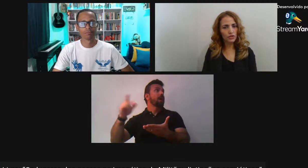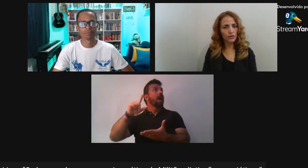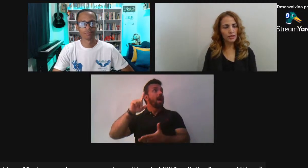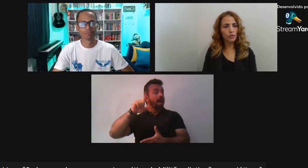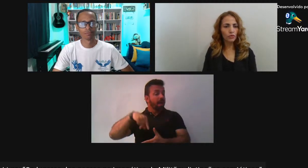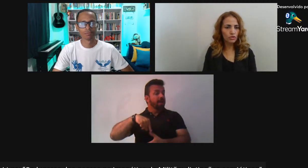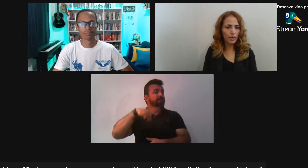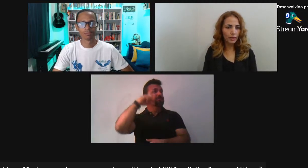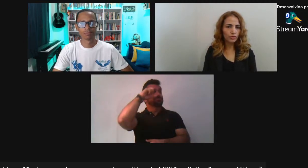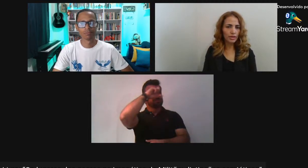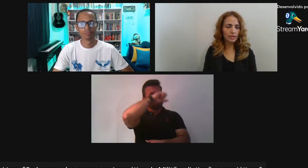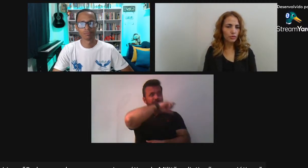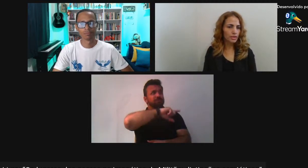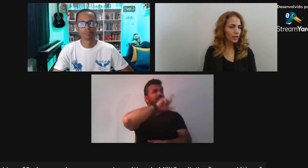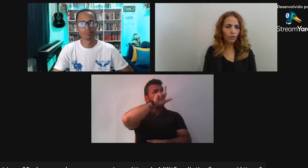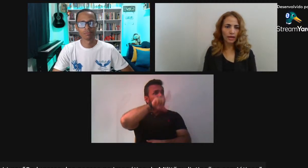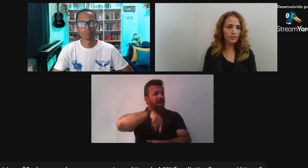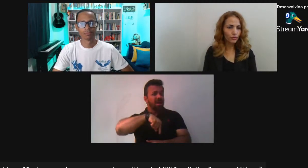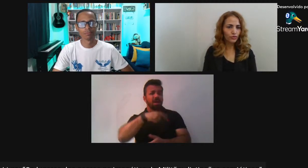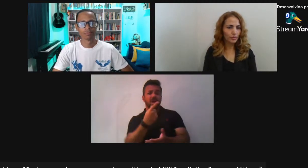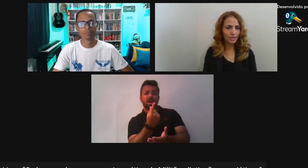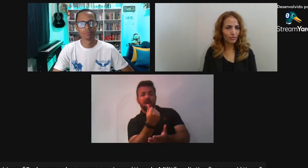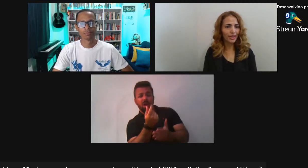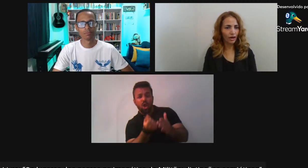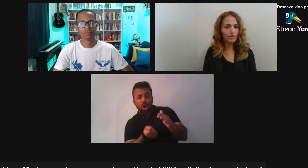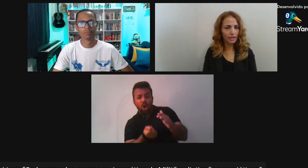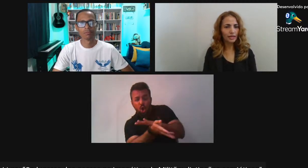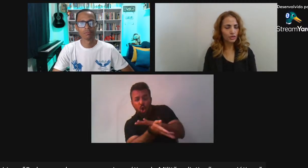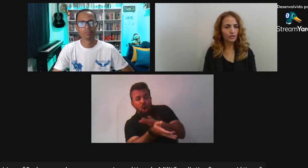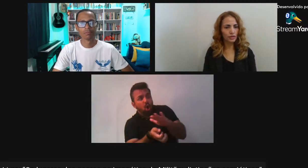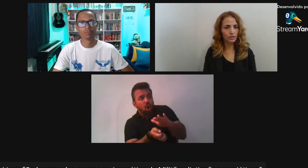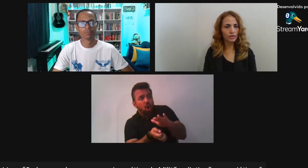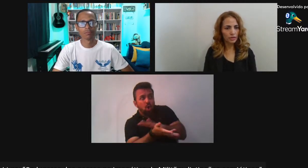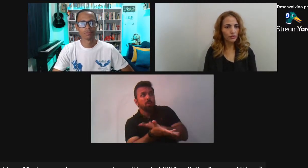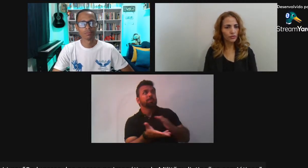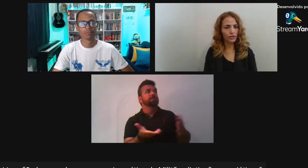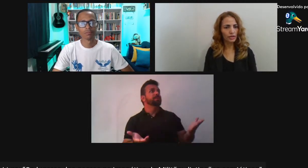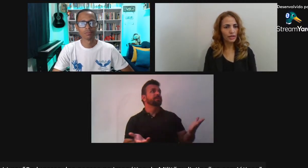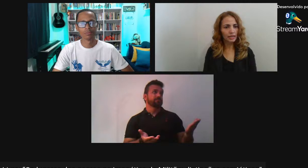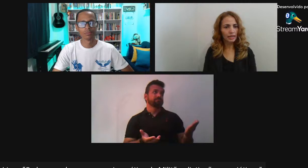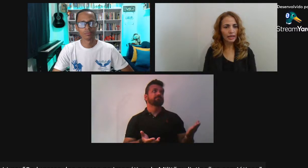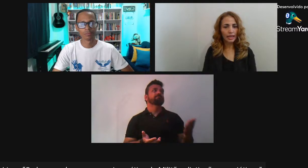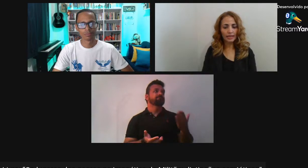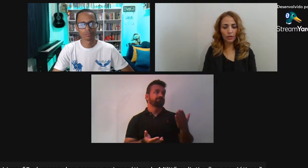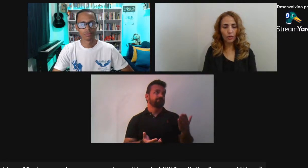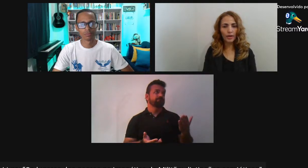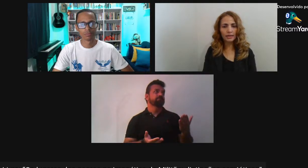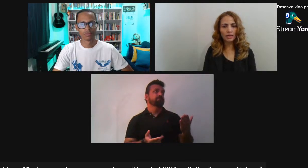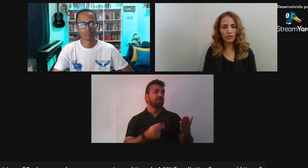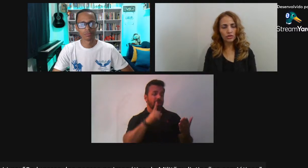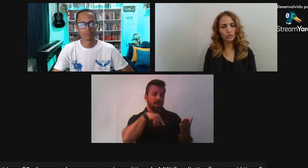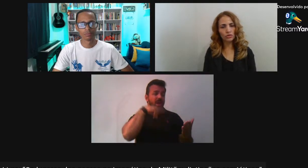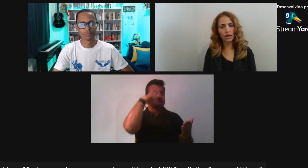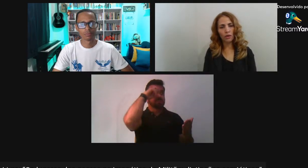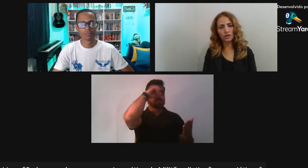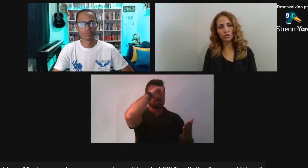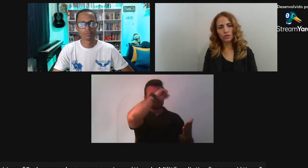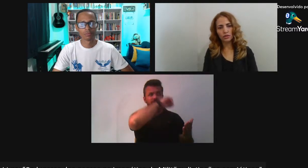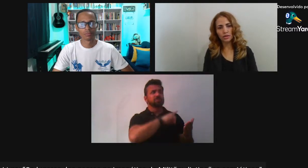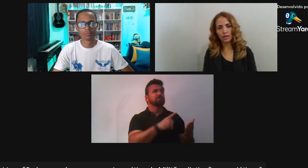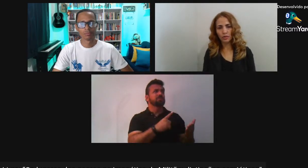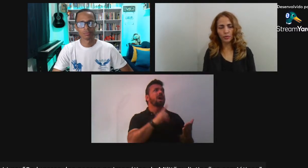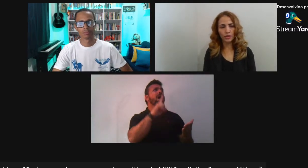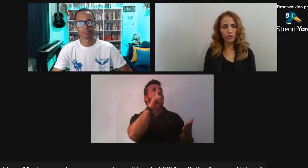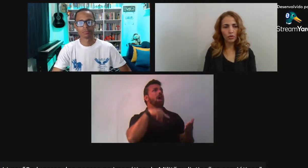Porque às vezes Alguns membros dessa polícia Não querem se envolver Mas não tem alternativa A não ser se envolver Então é uma questão institucional A